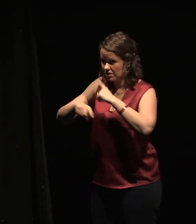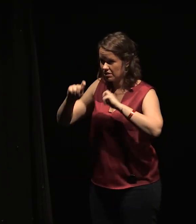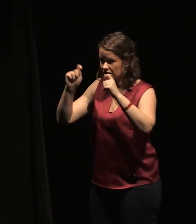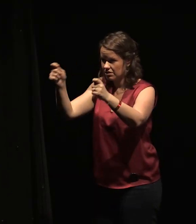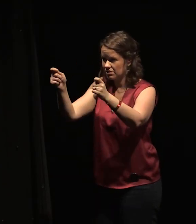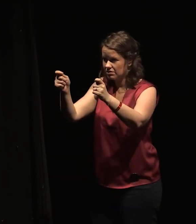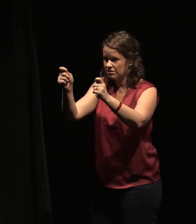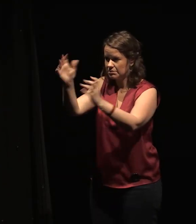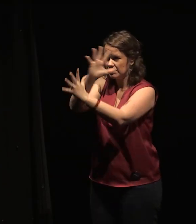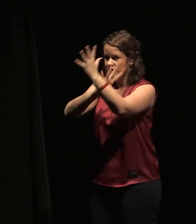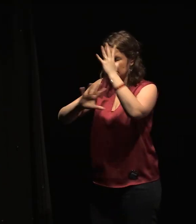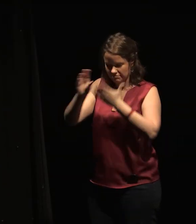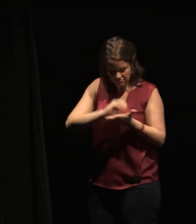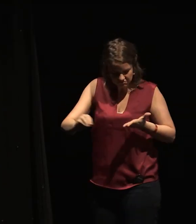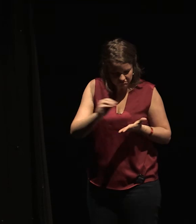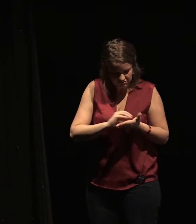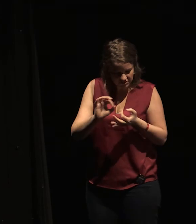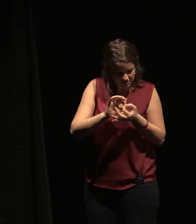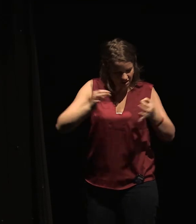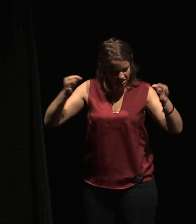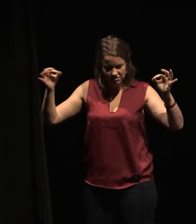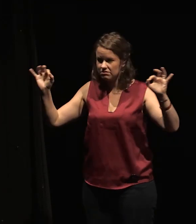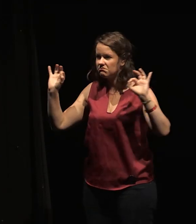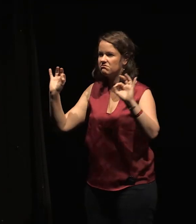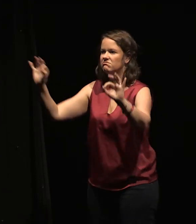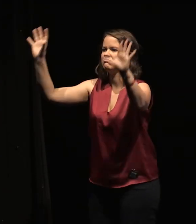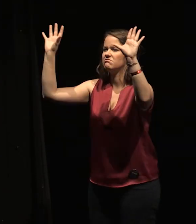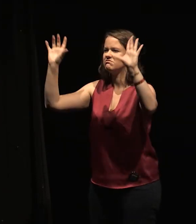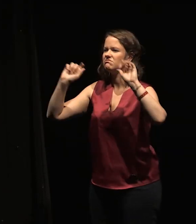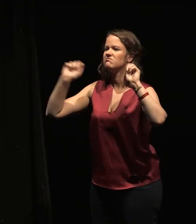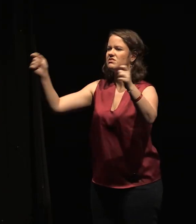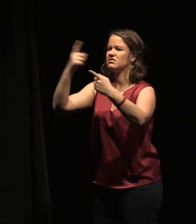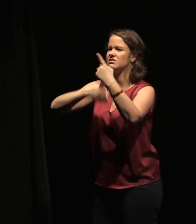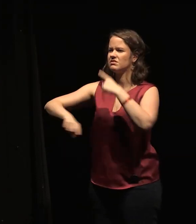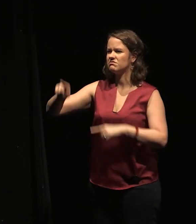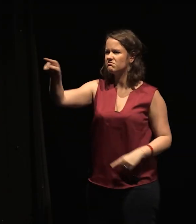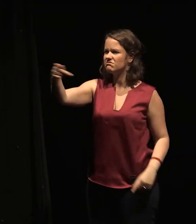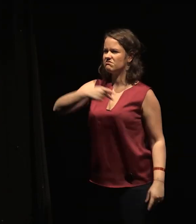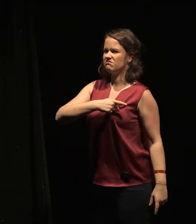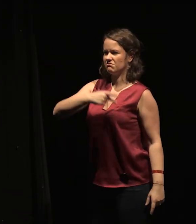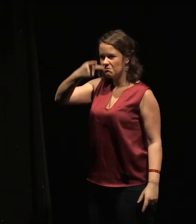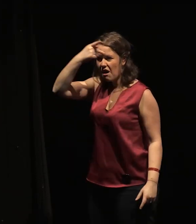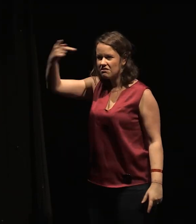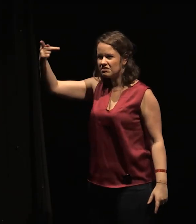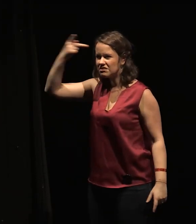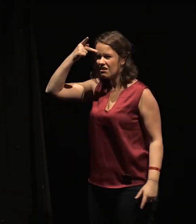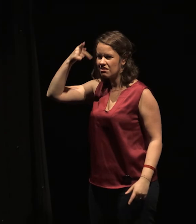dense. J'écrirai cette phrase plus précieuse que les promesses et les baisers. Palestinienne, elle fut, elle est,